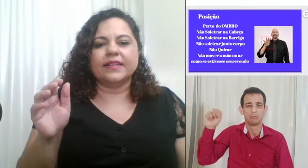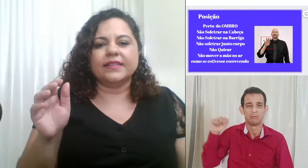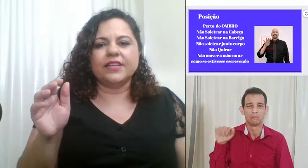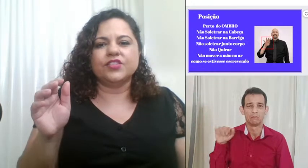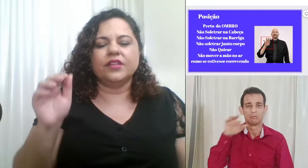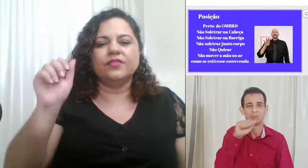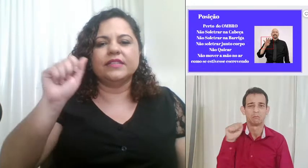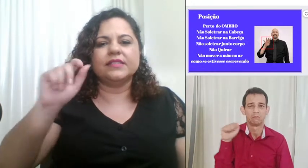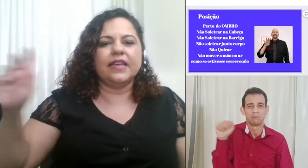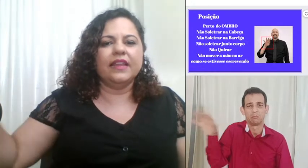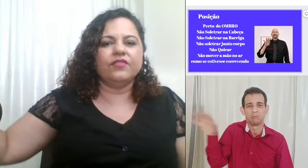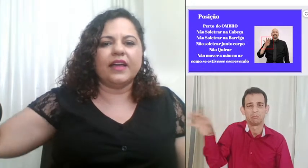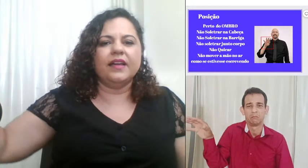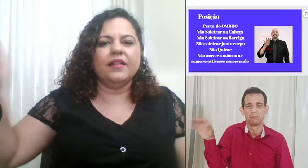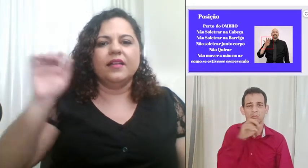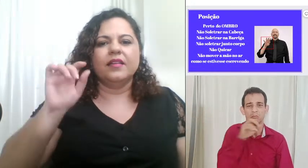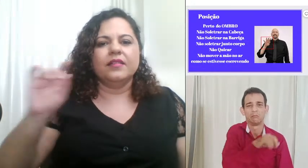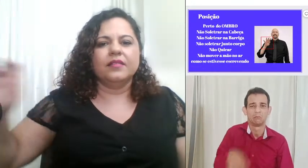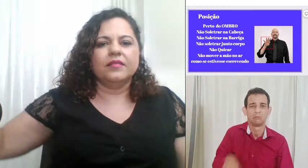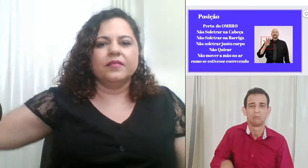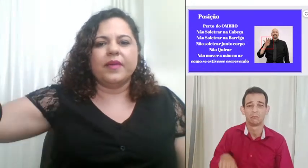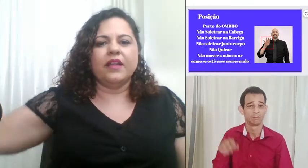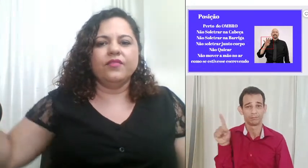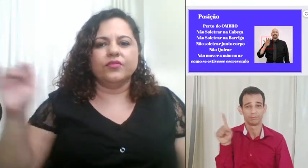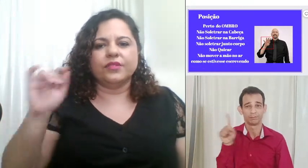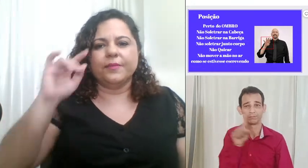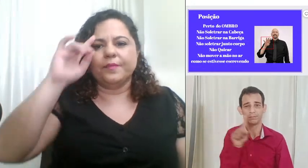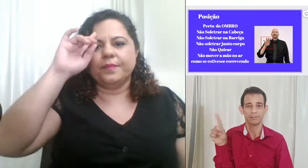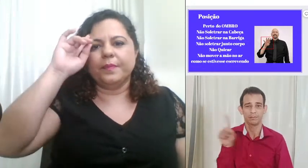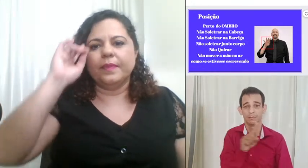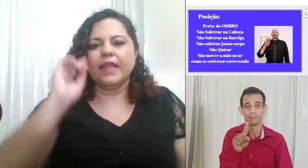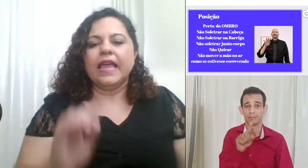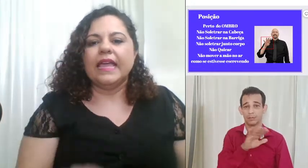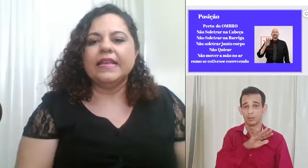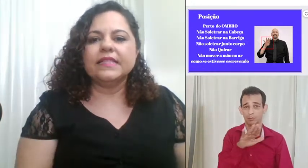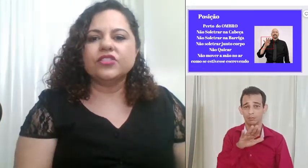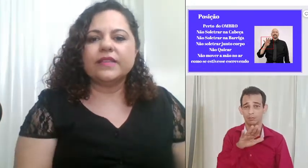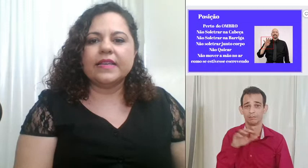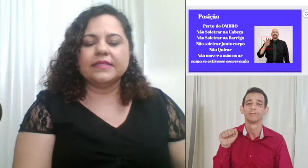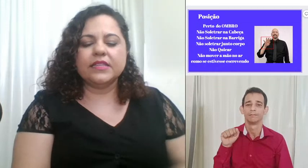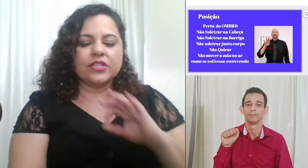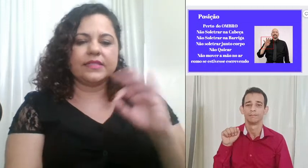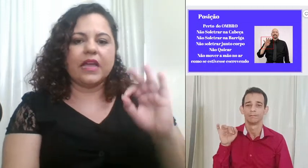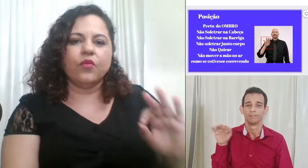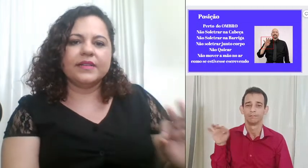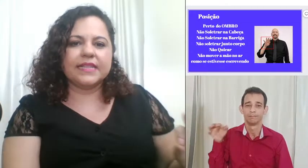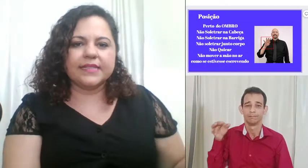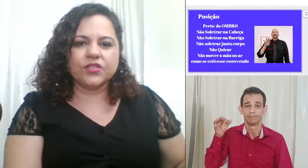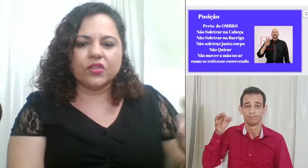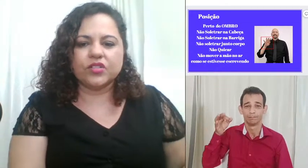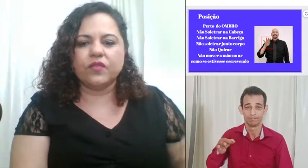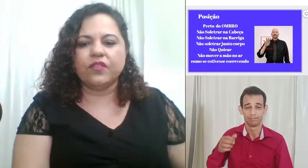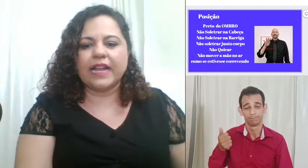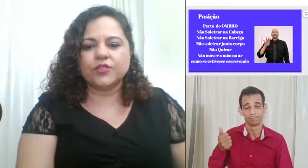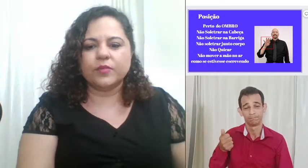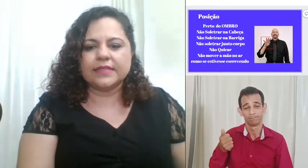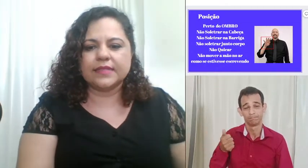cansativo e sem levar para fora existe existe assim algumas exceções eu vou falar sobre essas